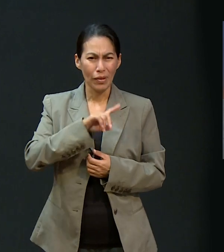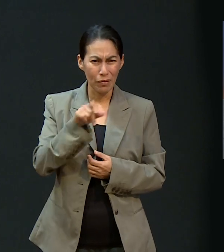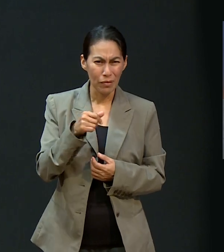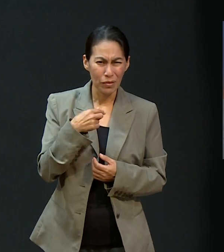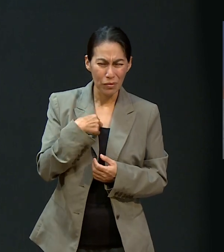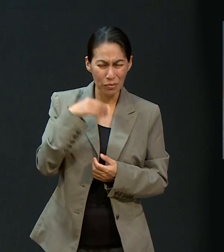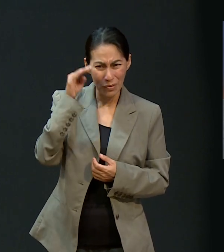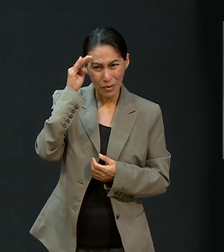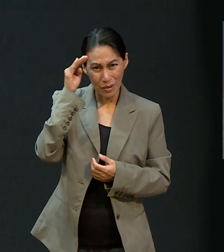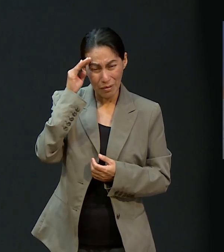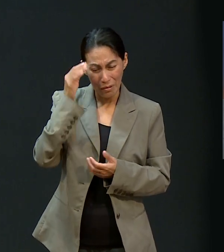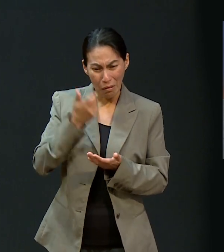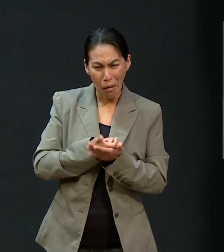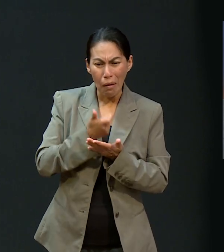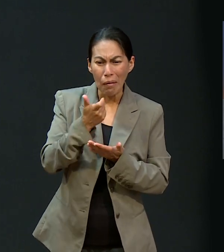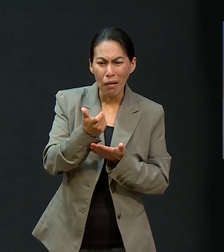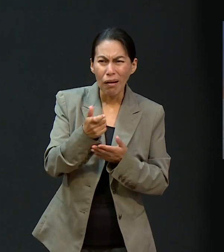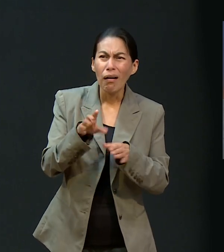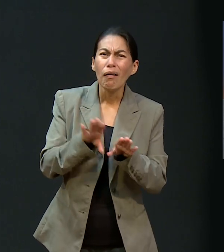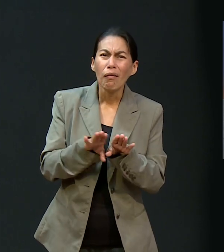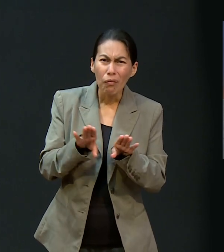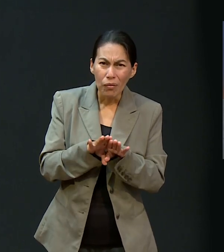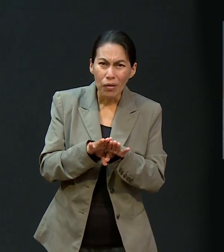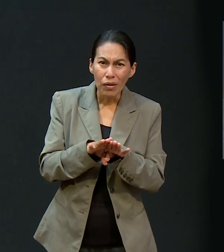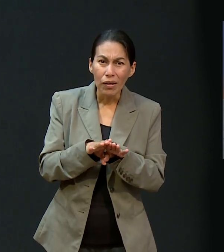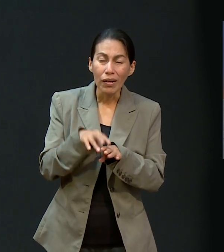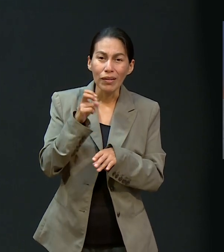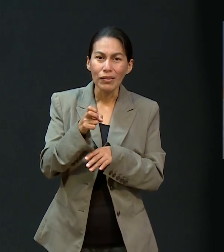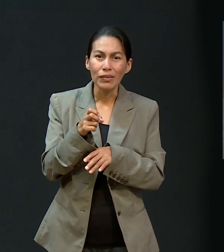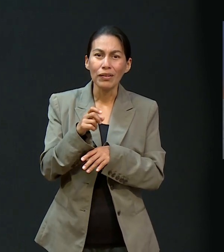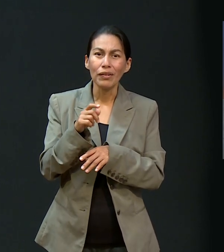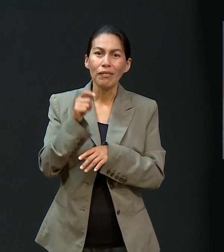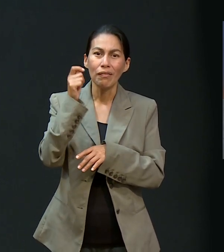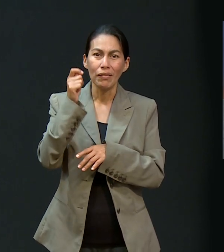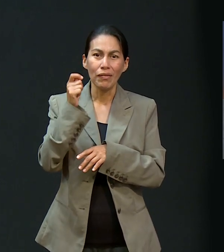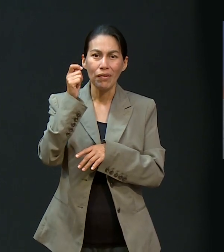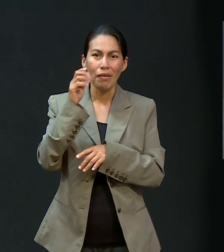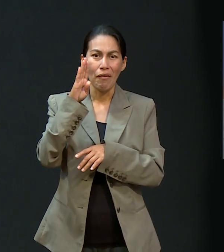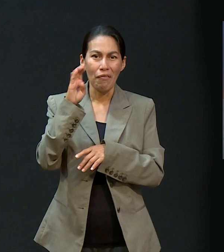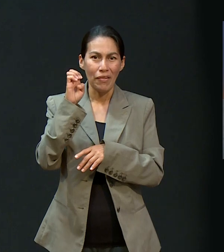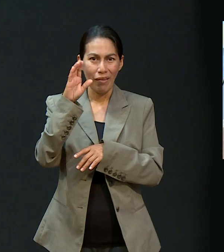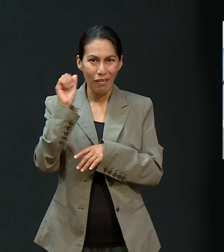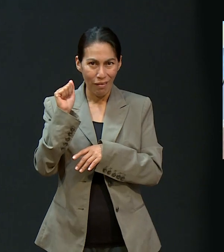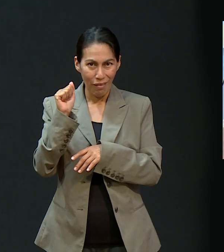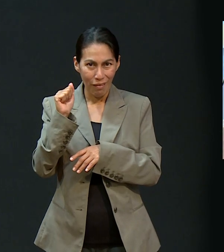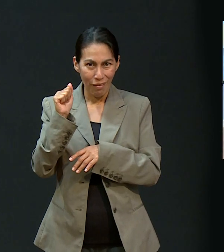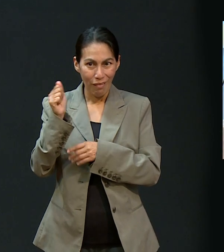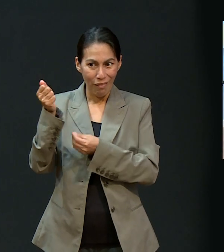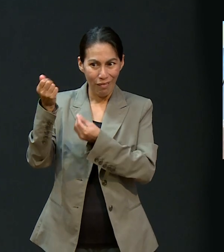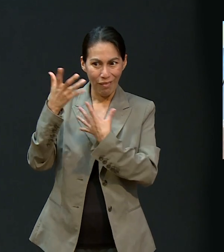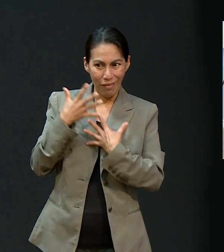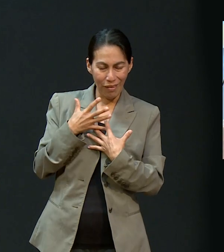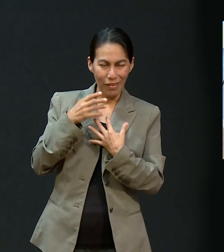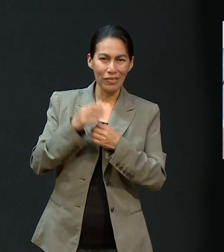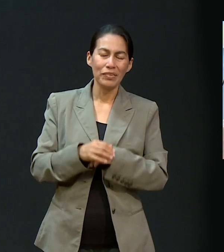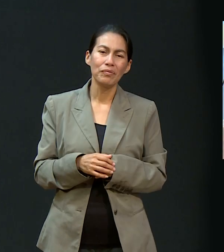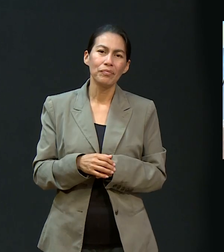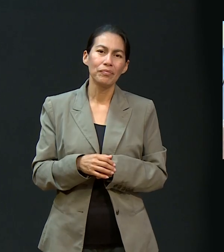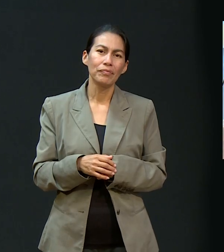Yo igual decía, ¿y cómo voy a pagarlo? Entonces me ofrecieron una beca. Yo igual dije, no, ya